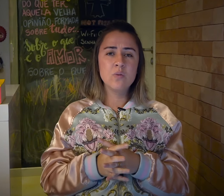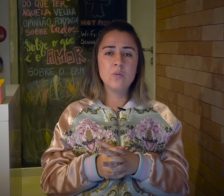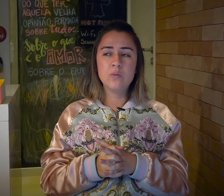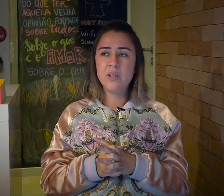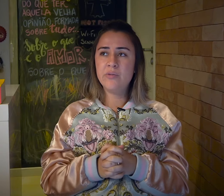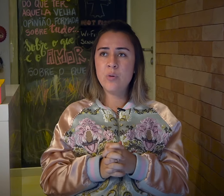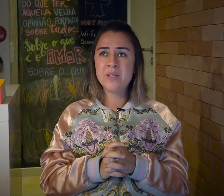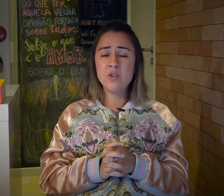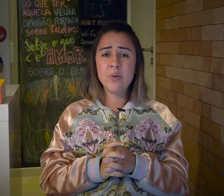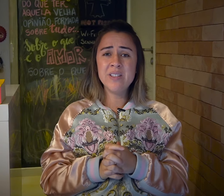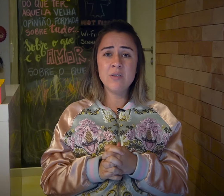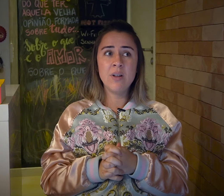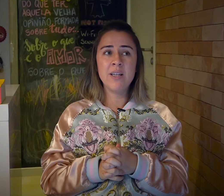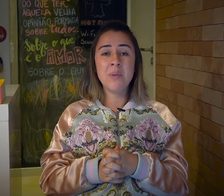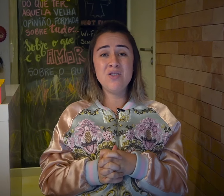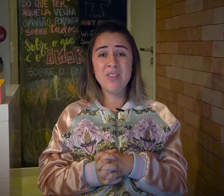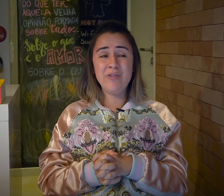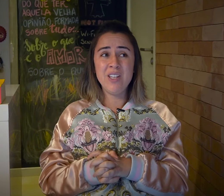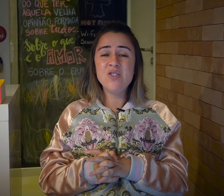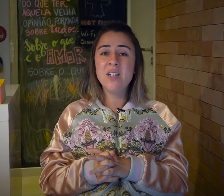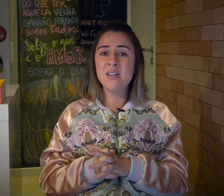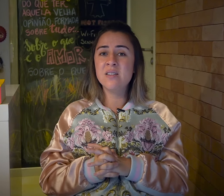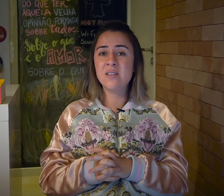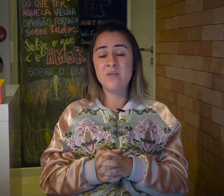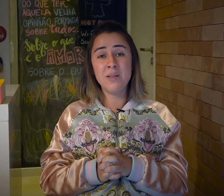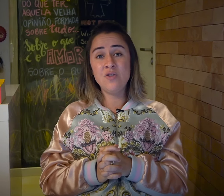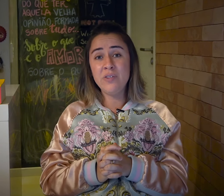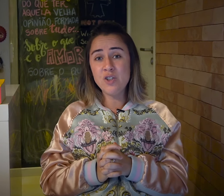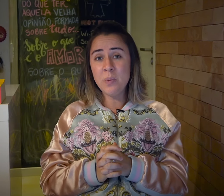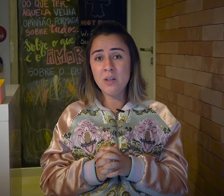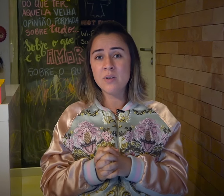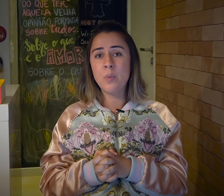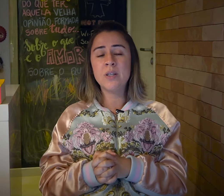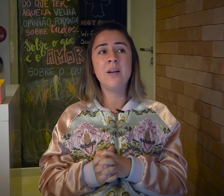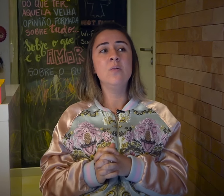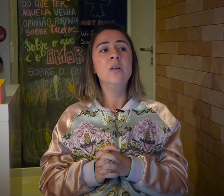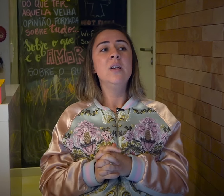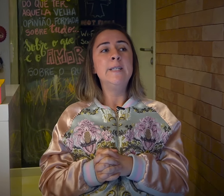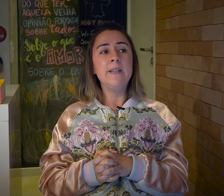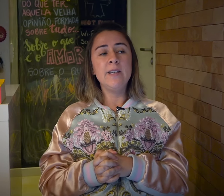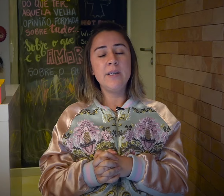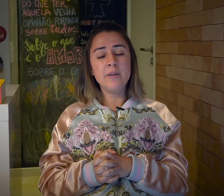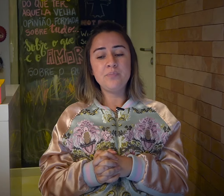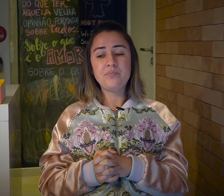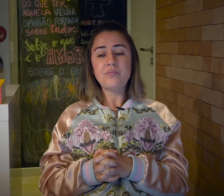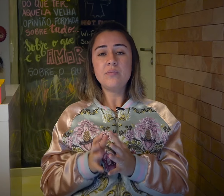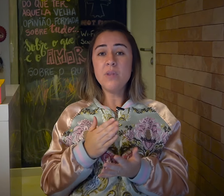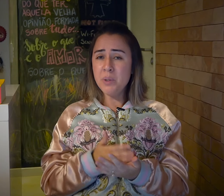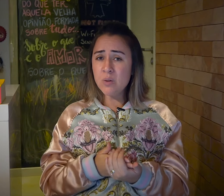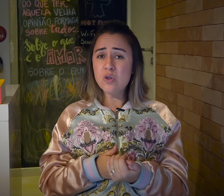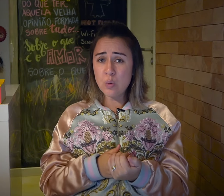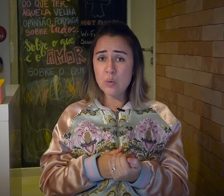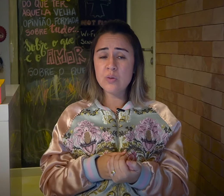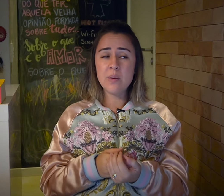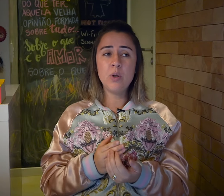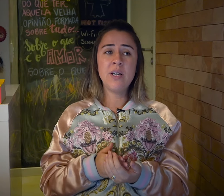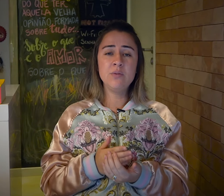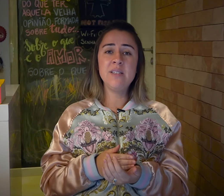que ficou bastante conhecido lá, que mais de 20 crianças, mais de 20 meninos reportaram, meninos surdos, reportaram ter